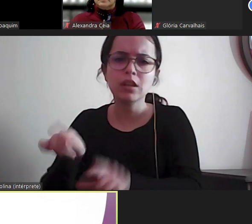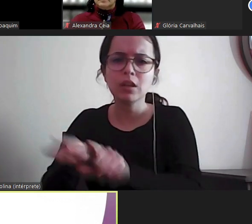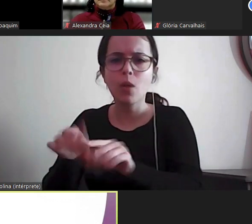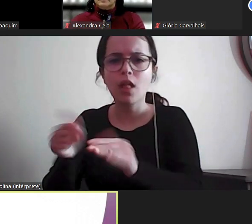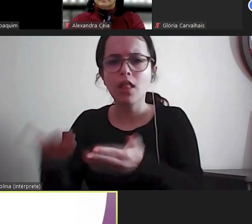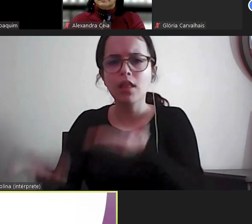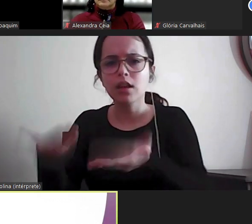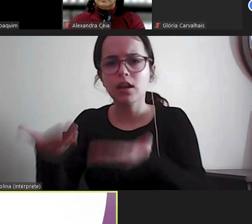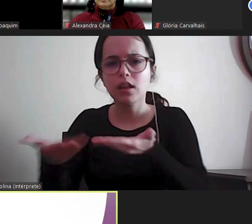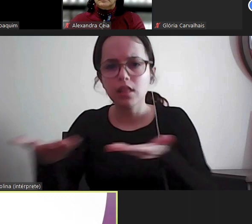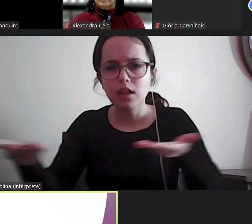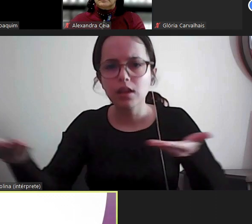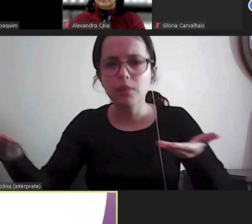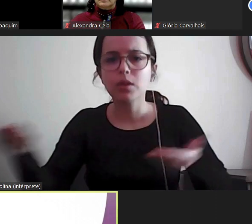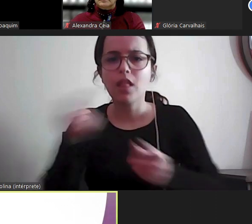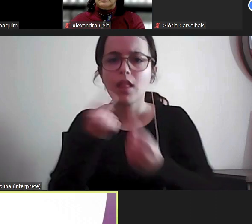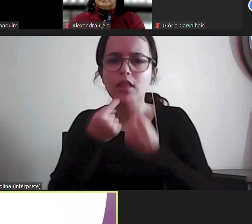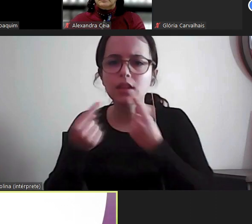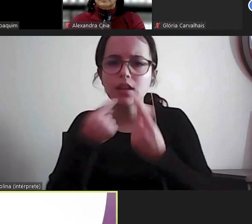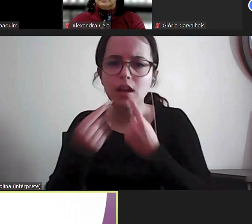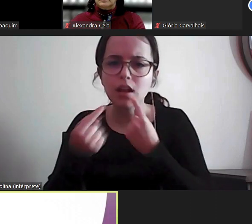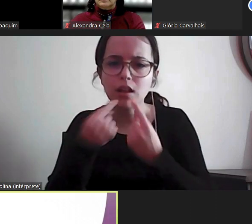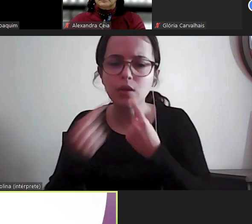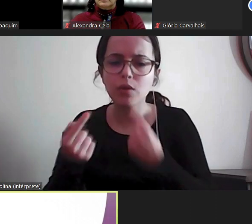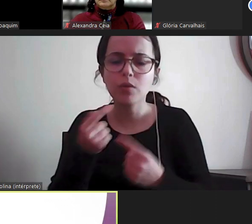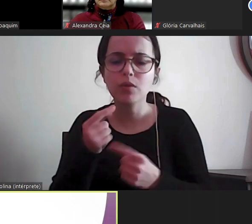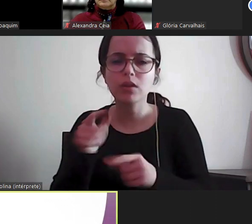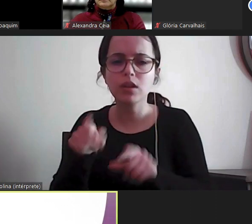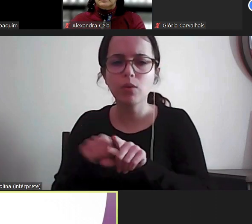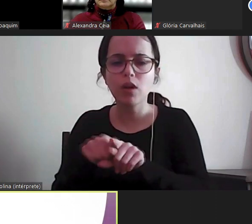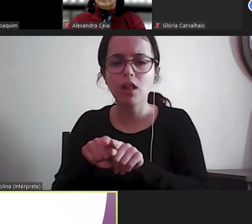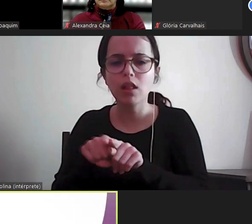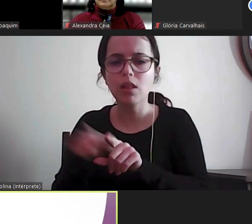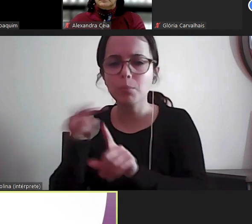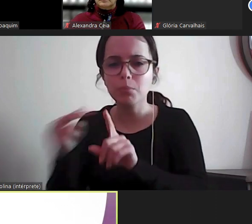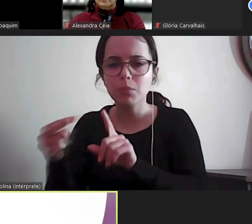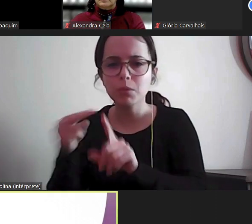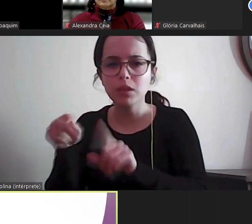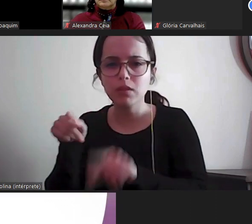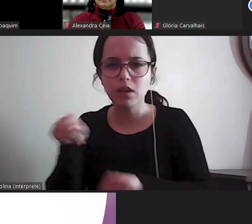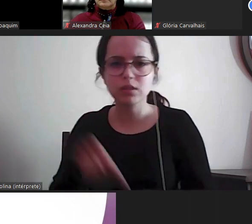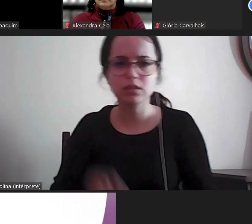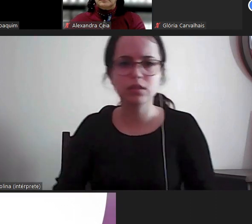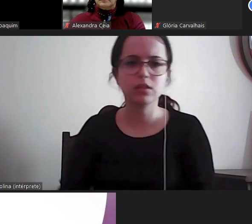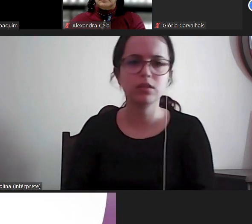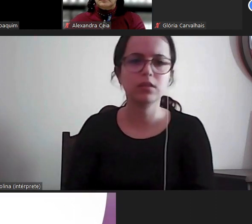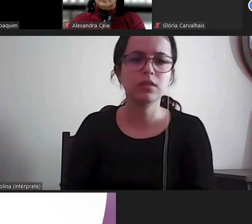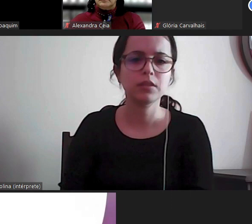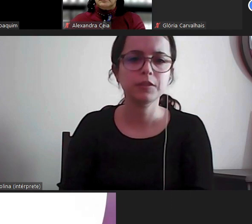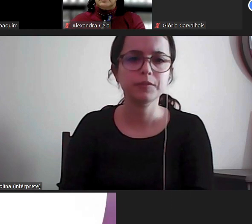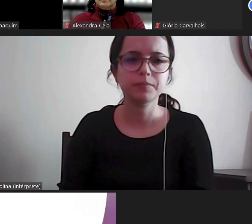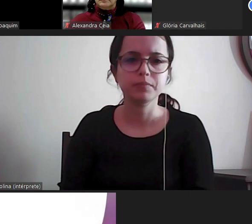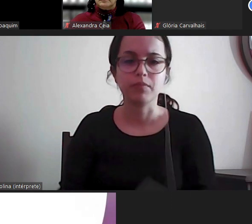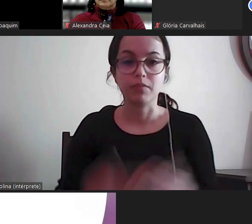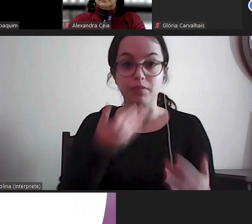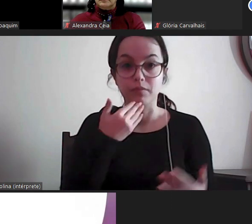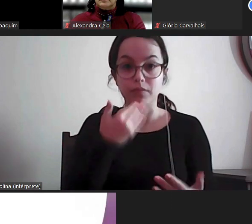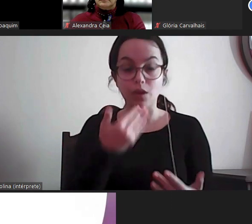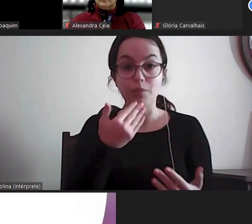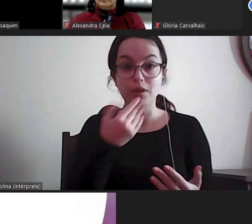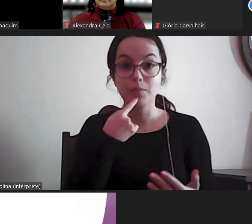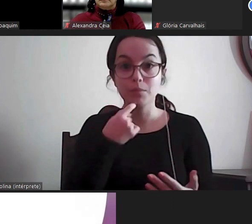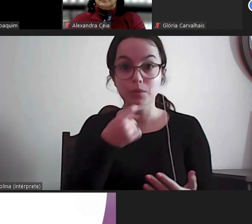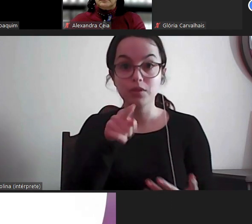diálogo ou seja se de alguma forma pode ter também esta virtualidade muito obrigada pela questão